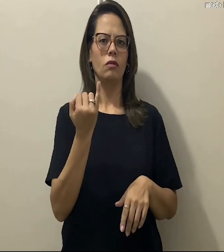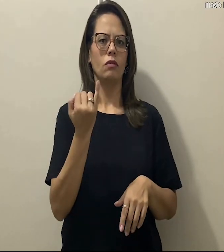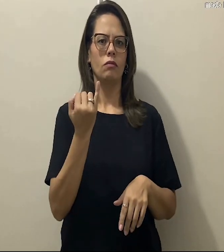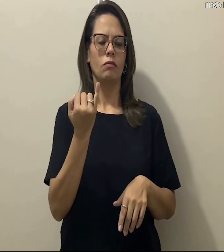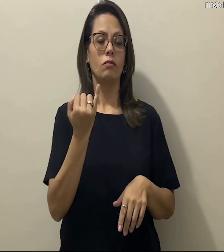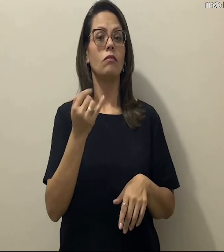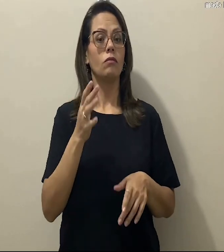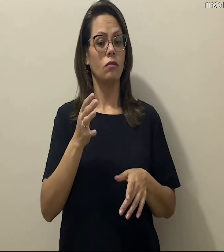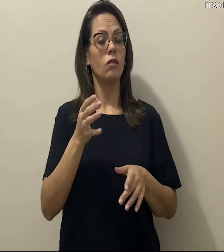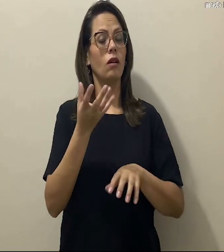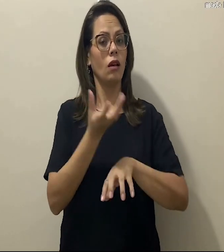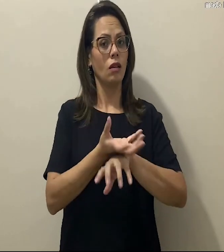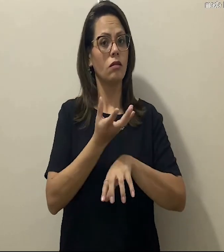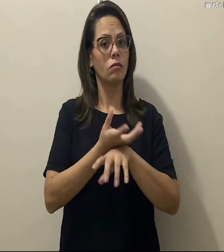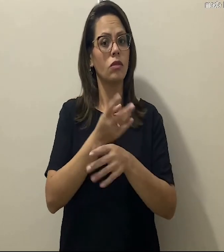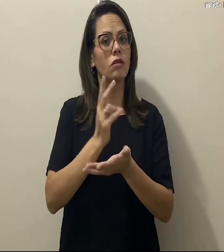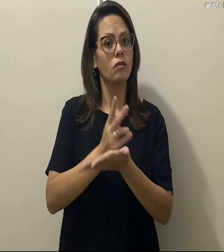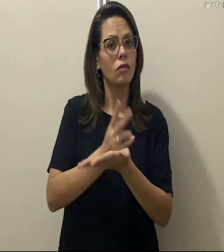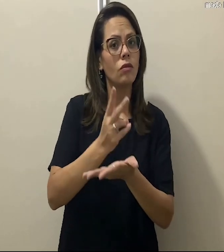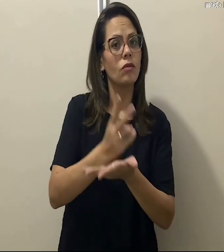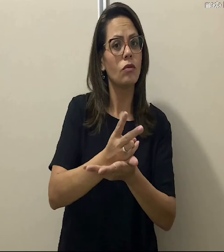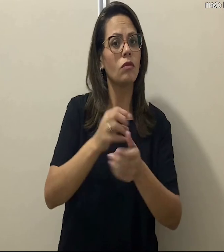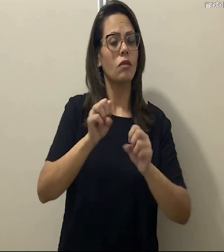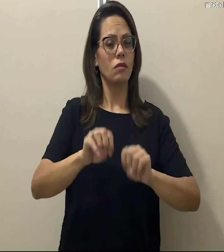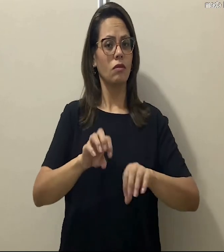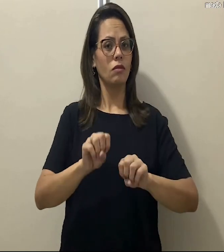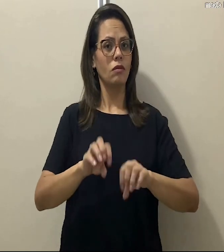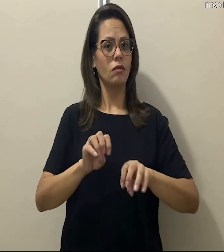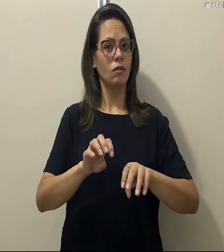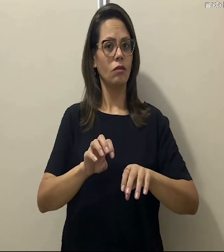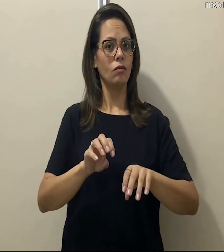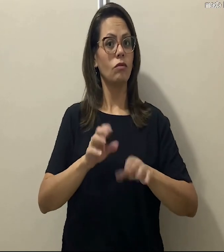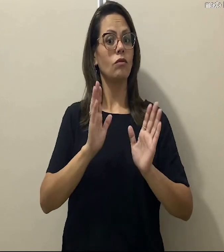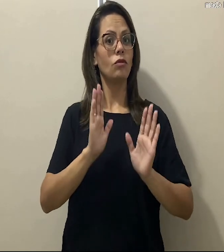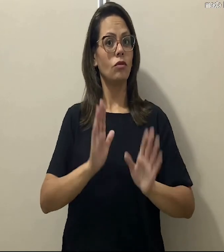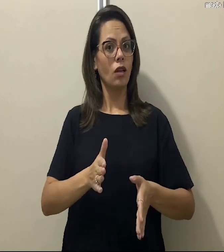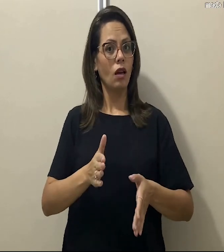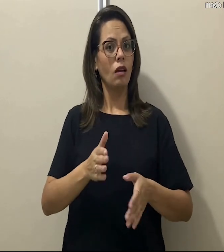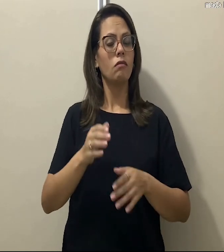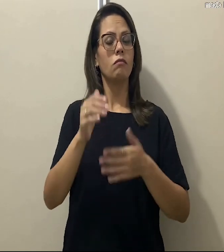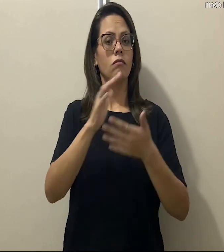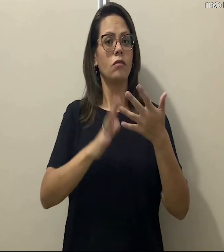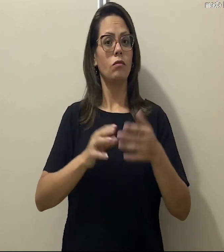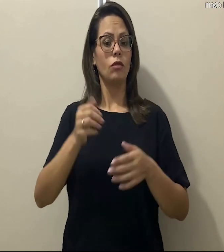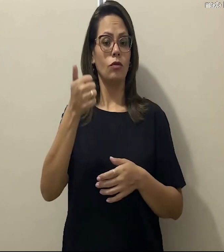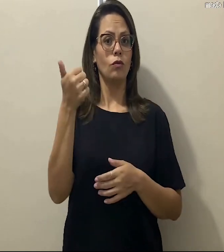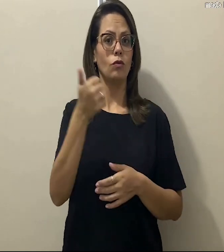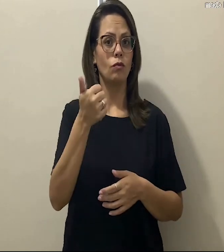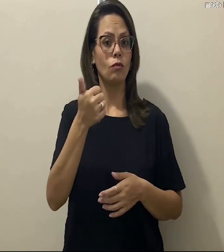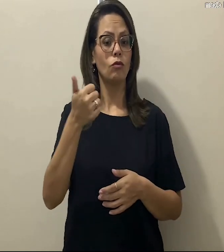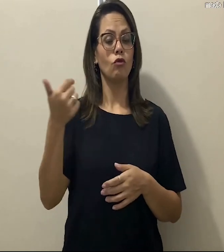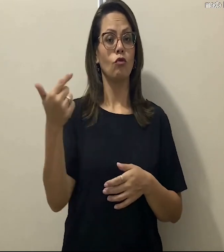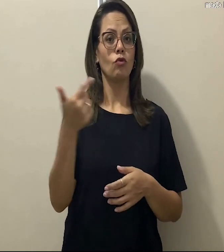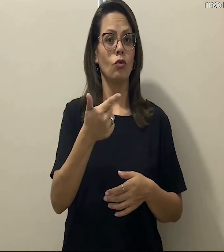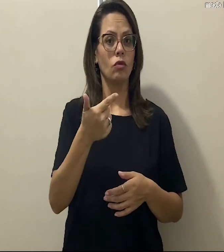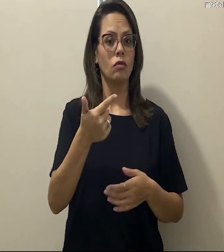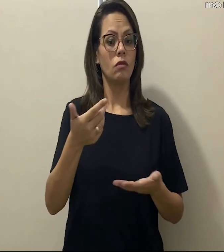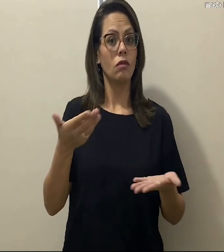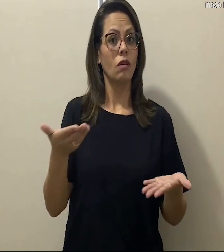a disciplina, ela tá organizada pra trabalhar dessa forma. Vocês já tiveram Libras 1, Libras 2,